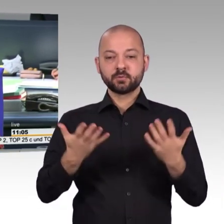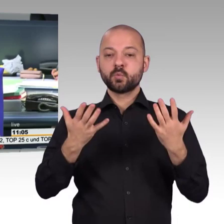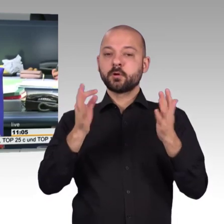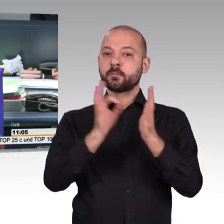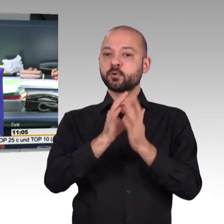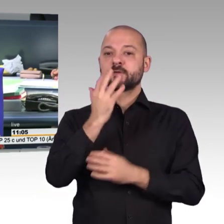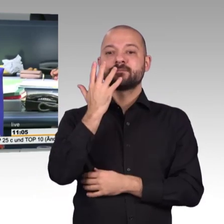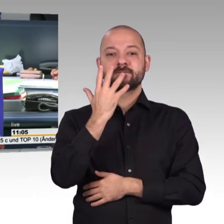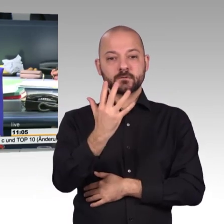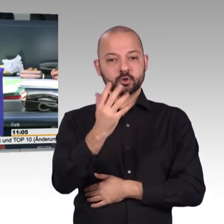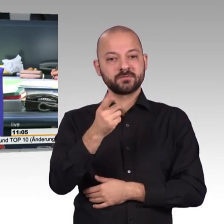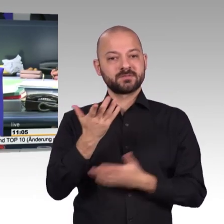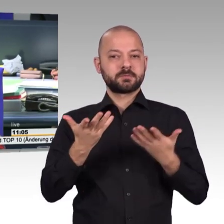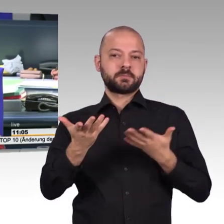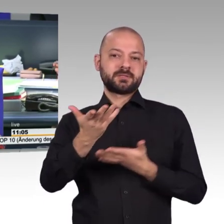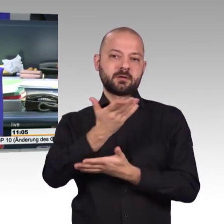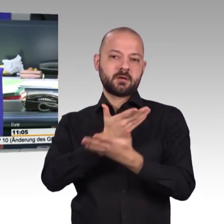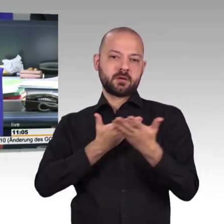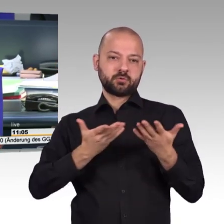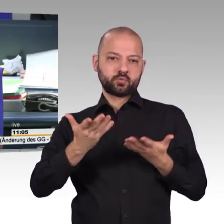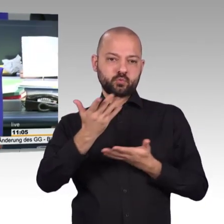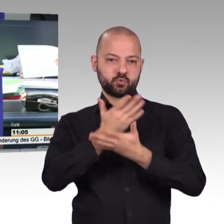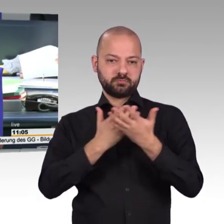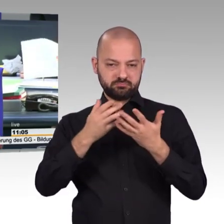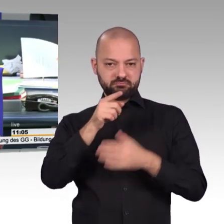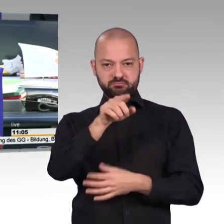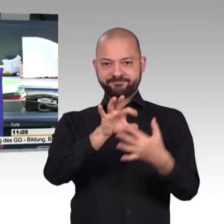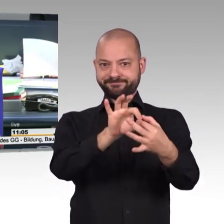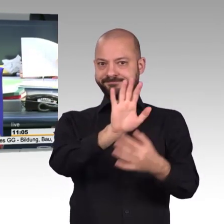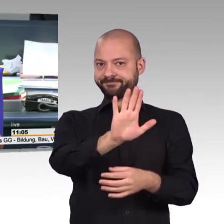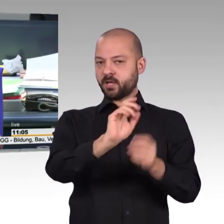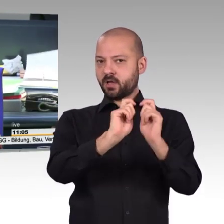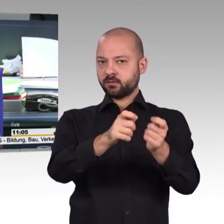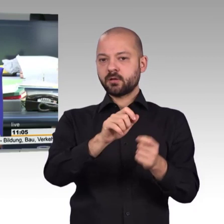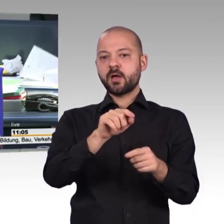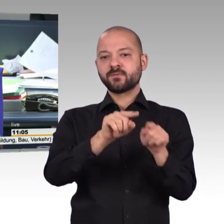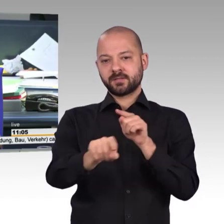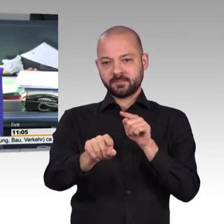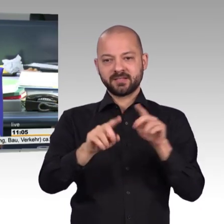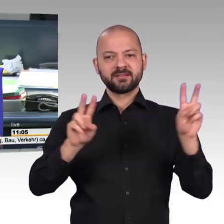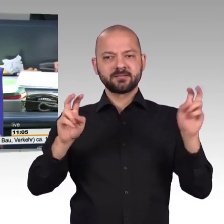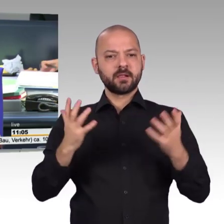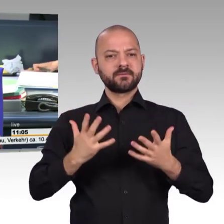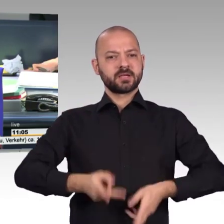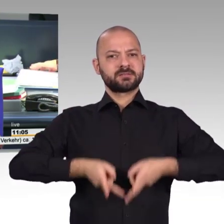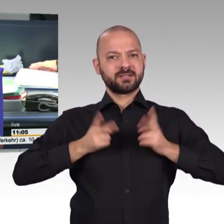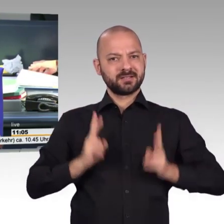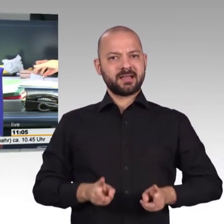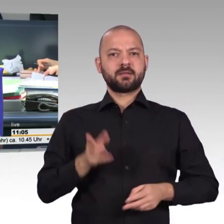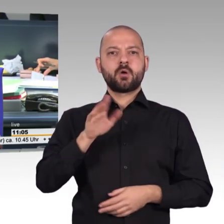im digitalen Raum stärken. Dafür sind 60 Minuten vorgesehen. Ich gehe davon aus, dass Sie damit